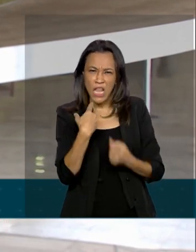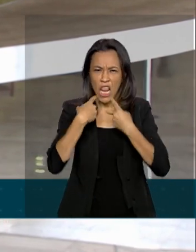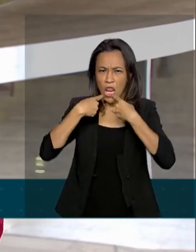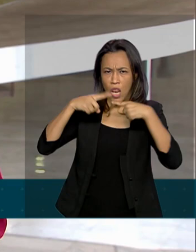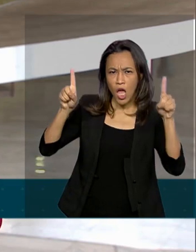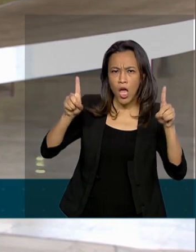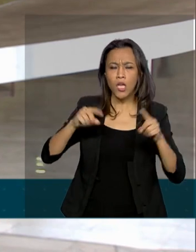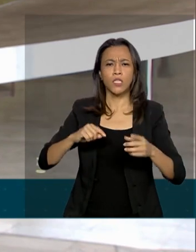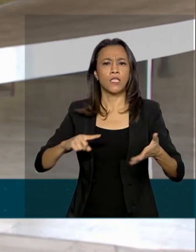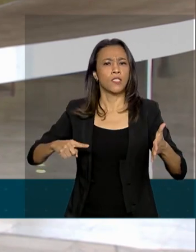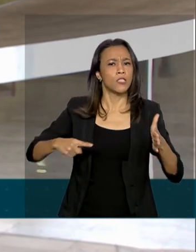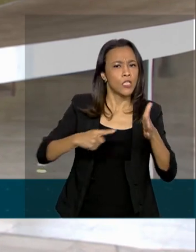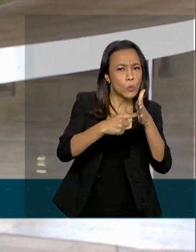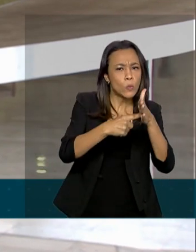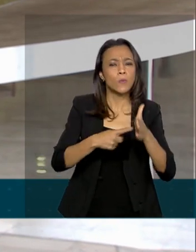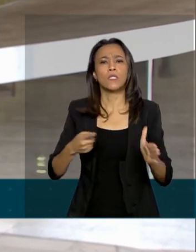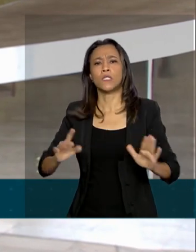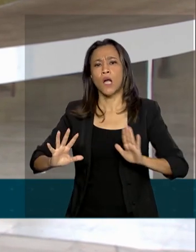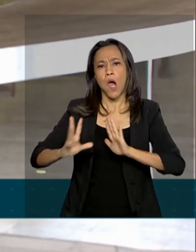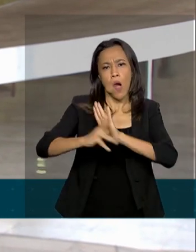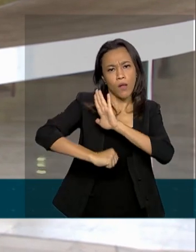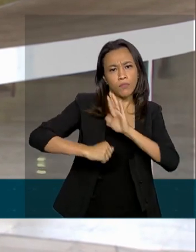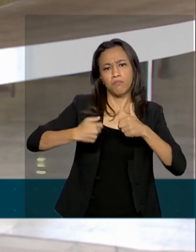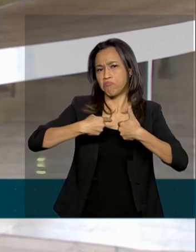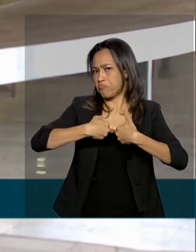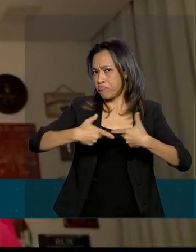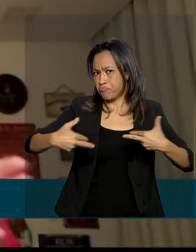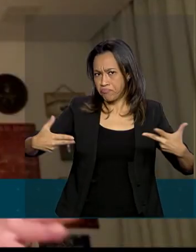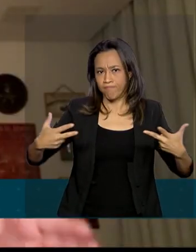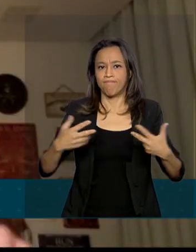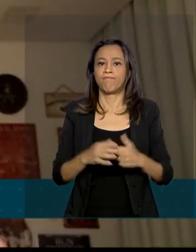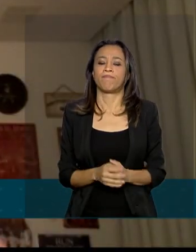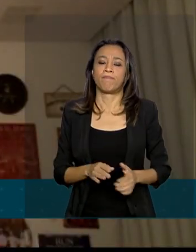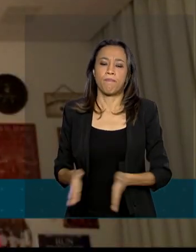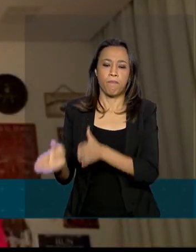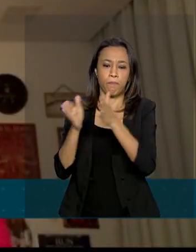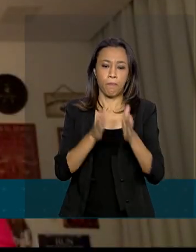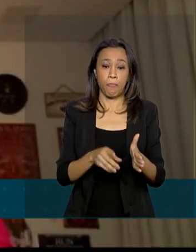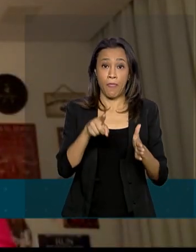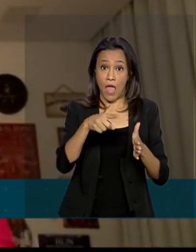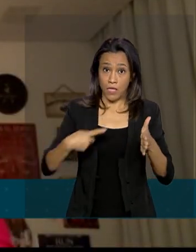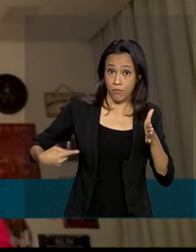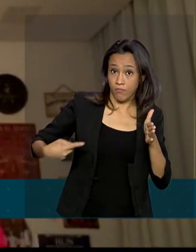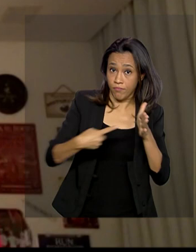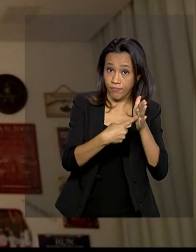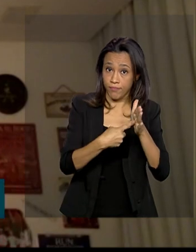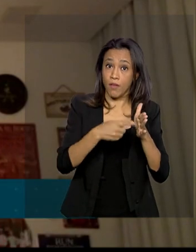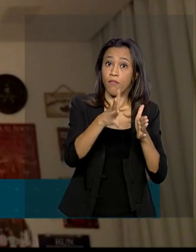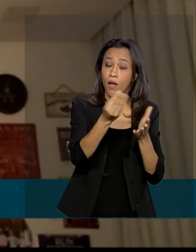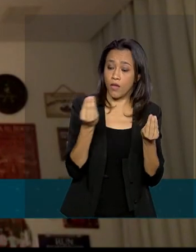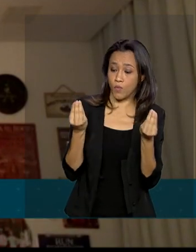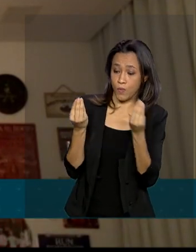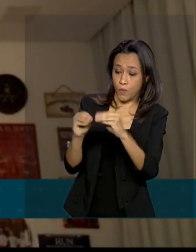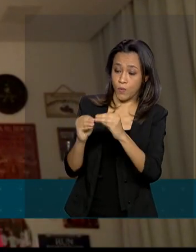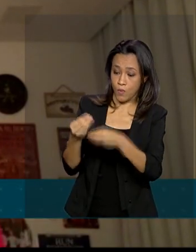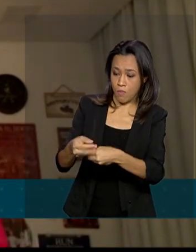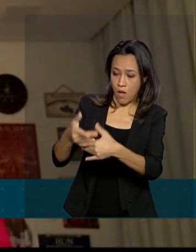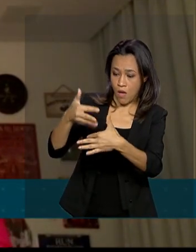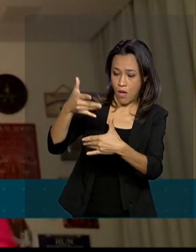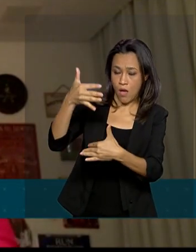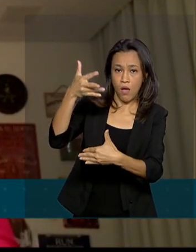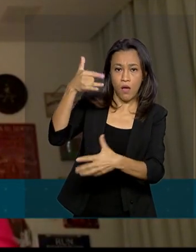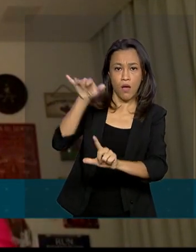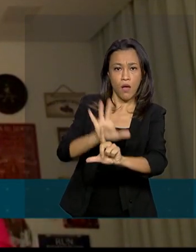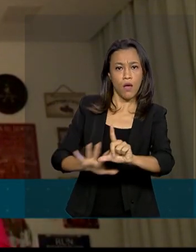fraudes ou recebimento indevido do benefício. Essa denúncia vai direto para o nosso sistema Fala.br, onde há um